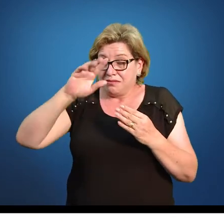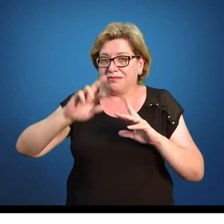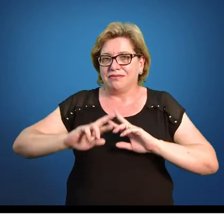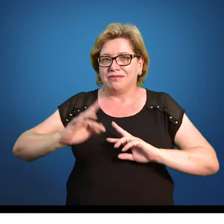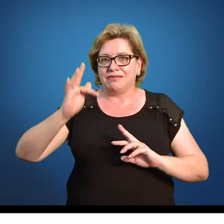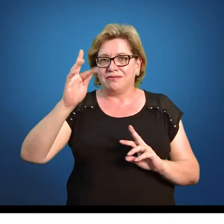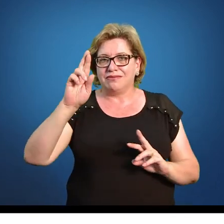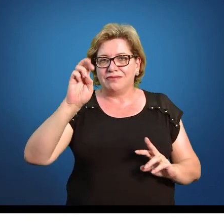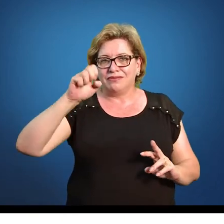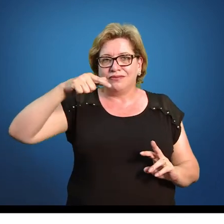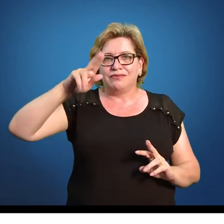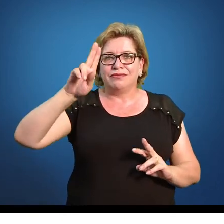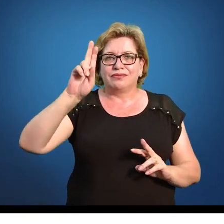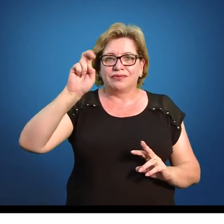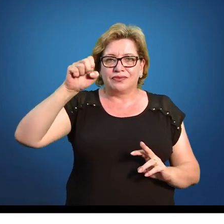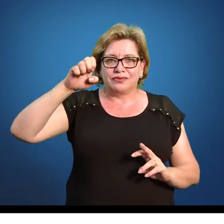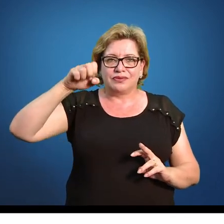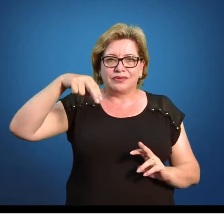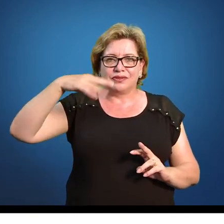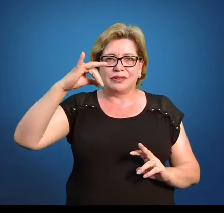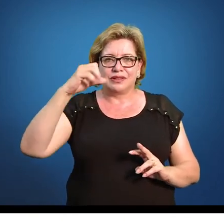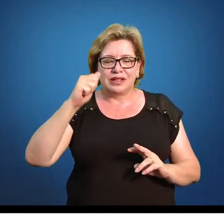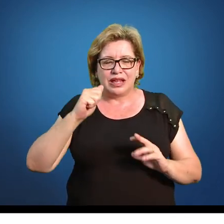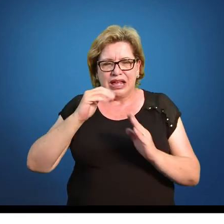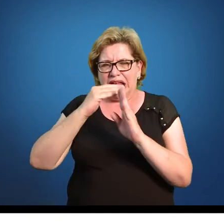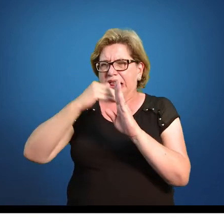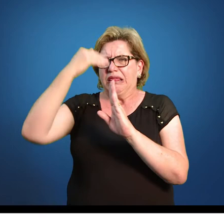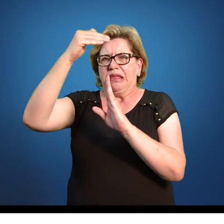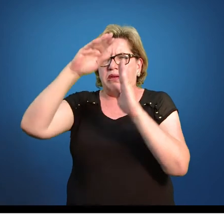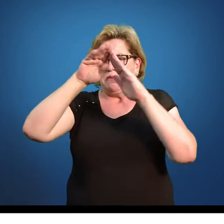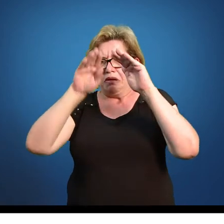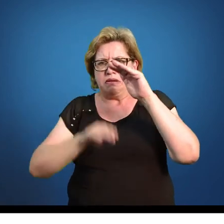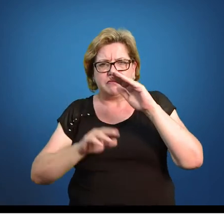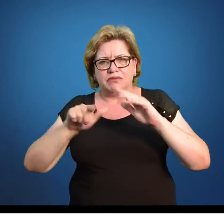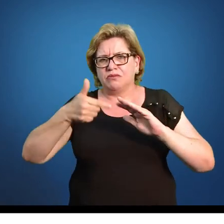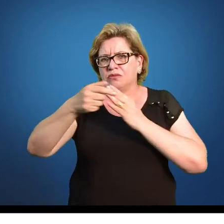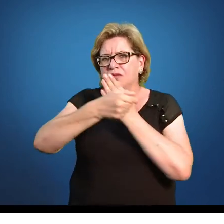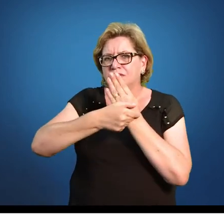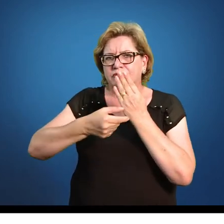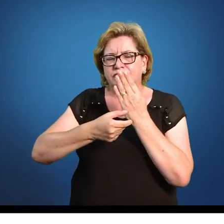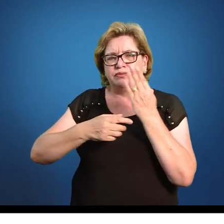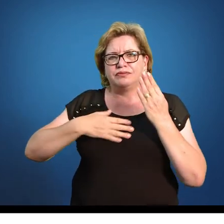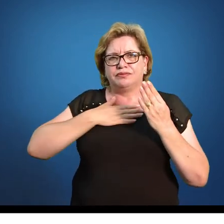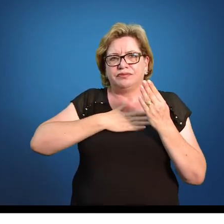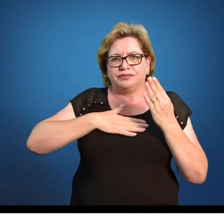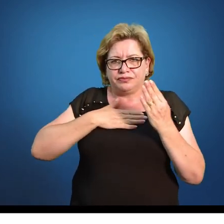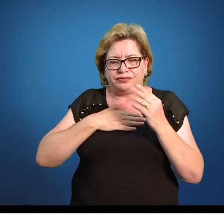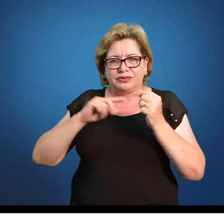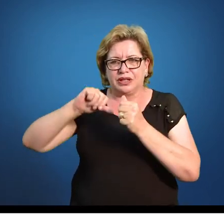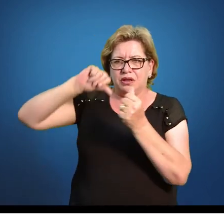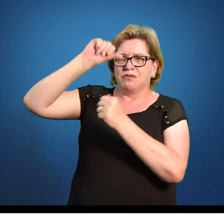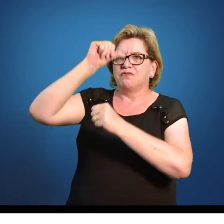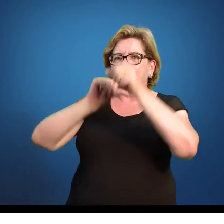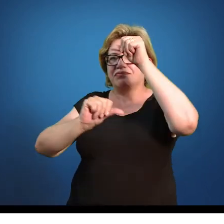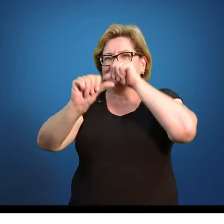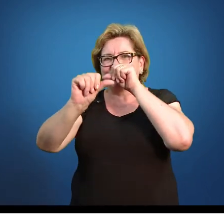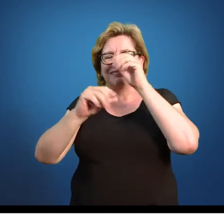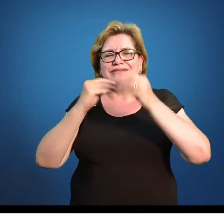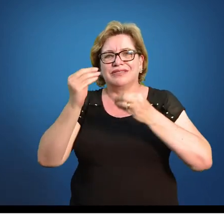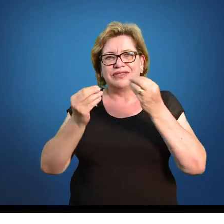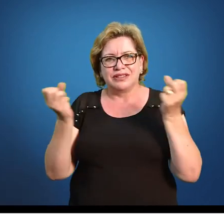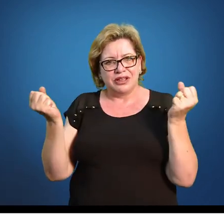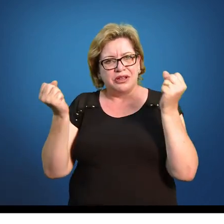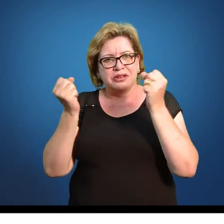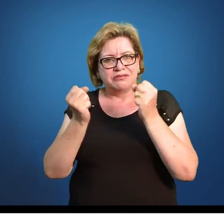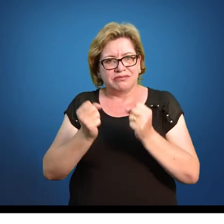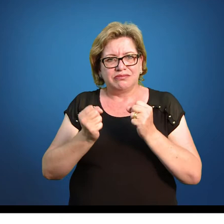Outras frequências, eles chamam de frequência acima, frequência abaixo. Seria você fazer o inverso aqui. Você pode, se isso